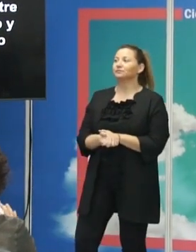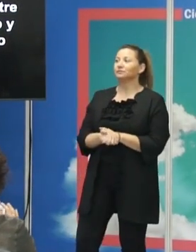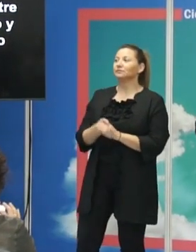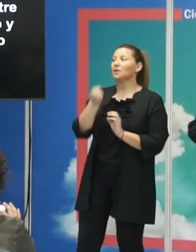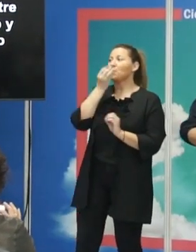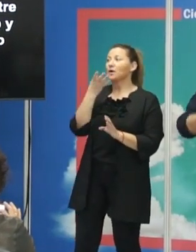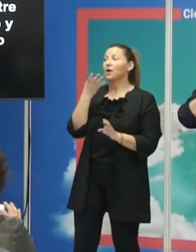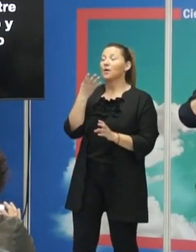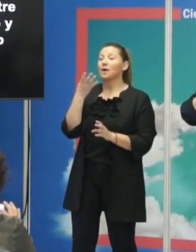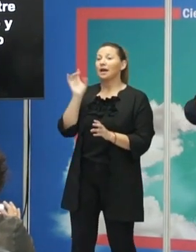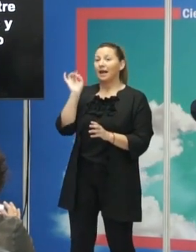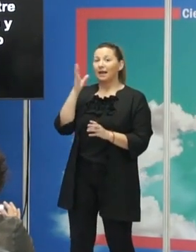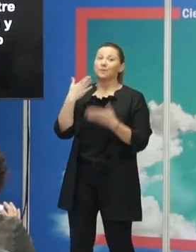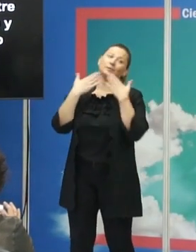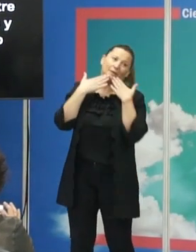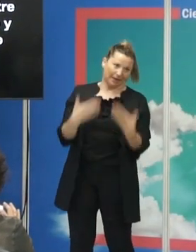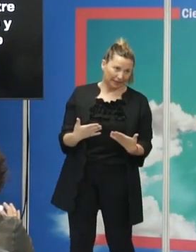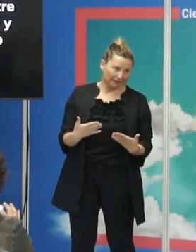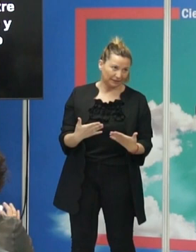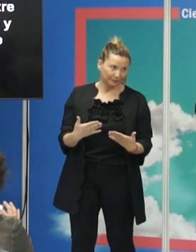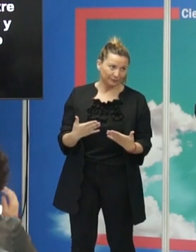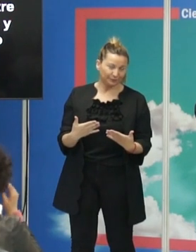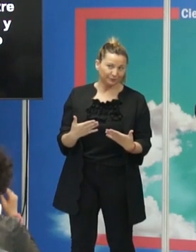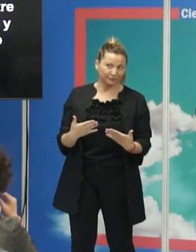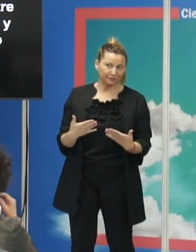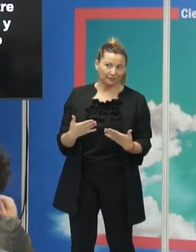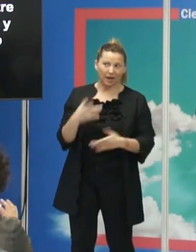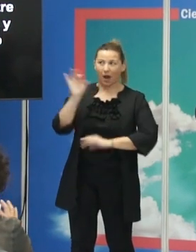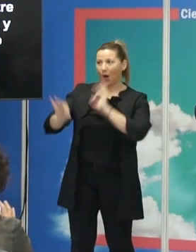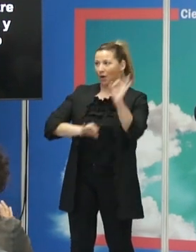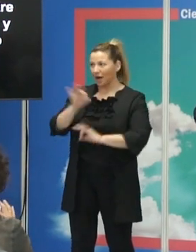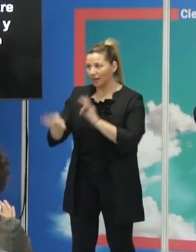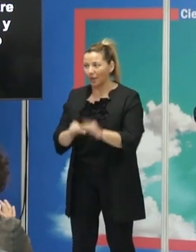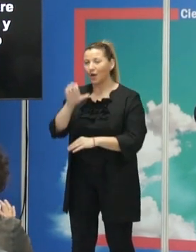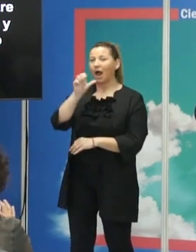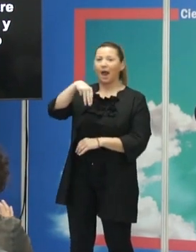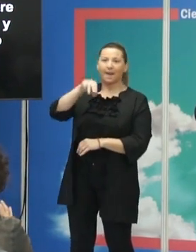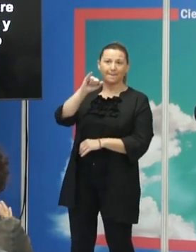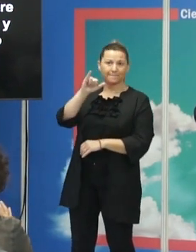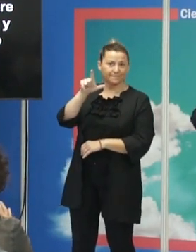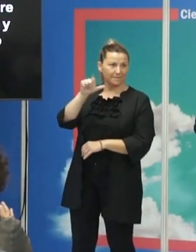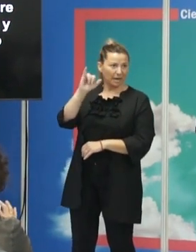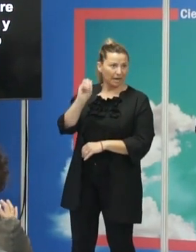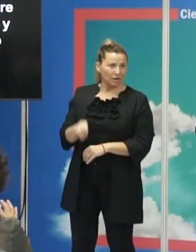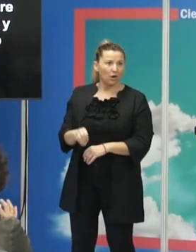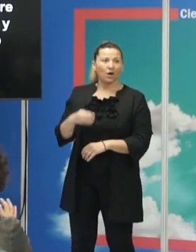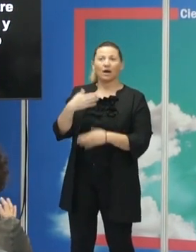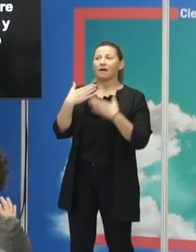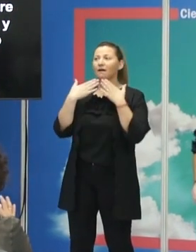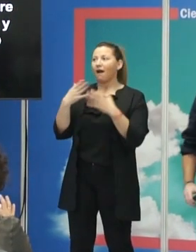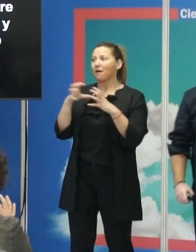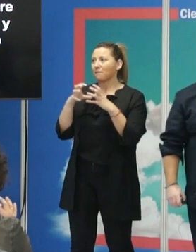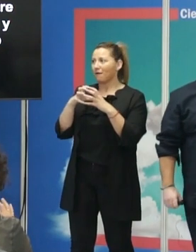Bueno, realmente la idea... Bueno, primero gracias también a la organización, a Emilio, por venir a